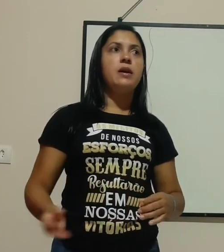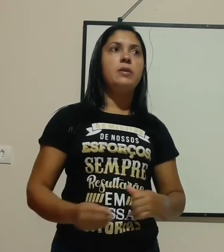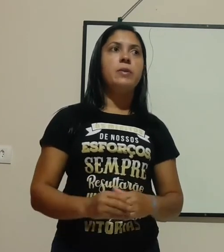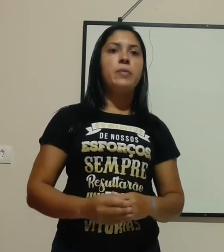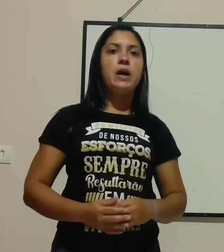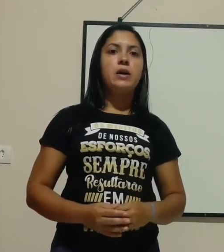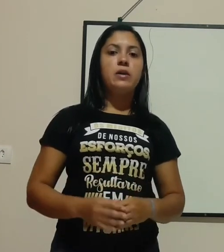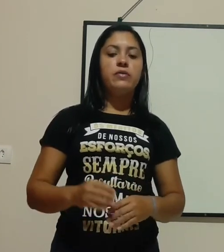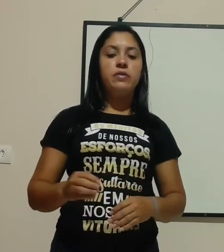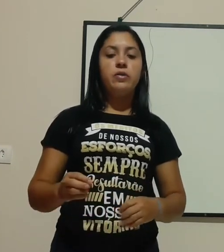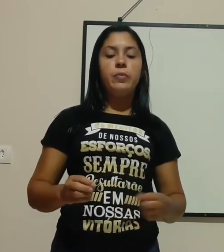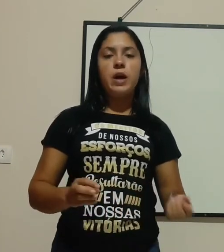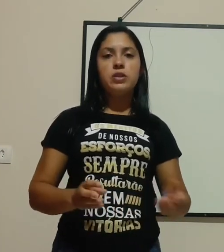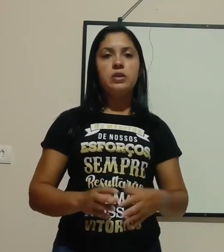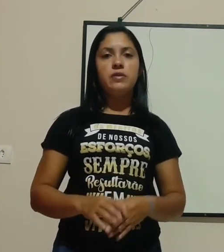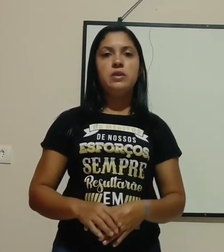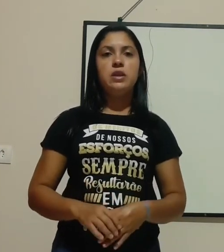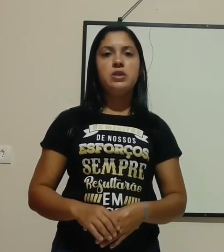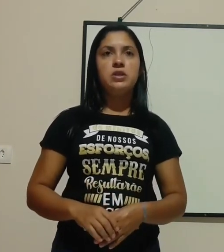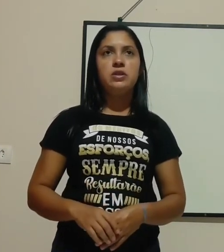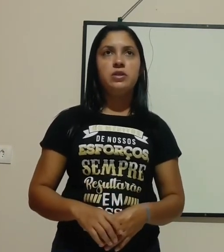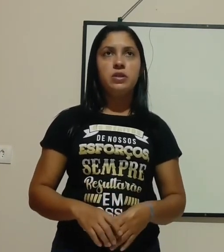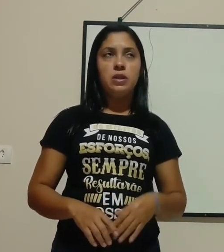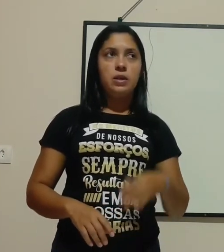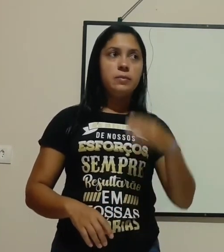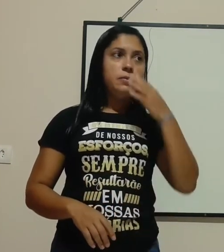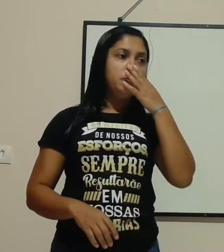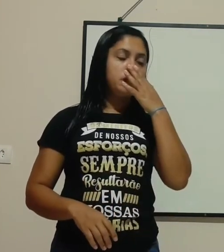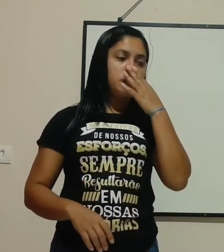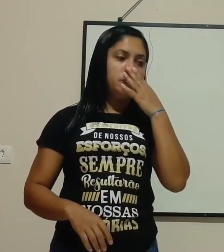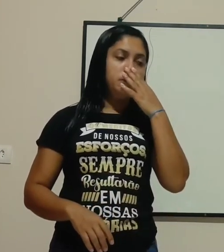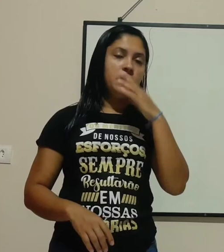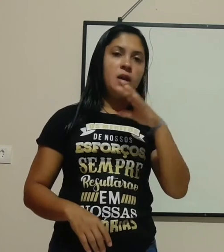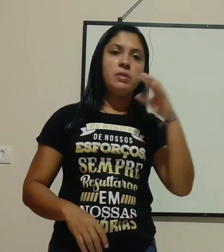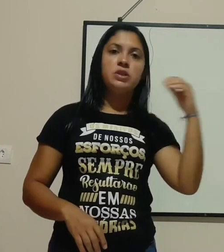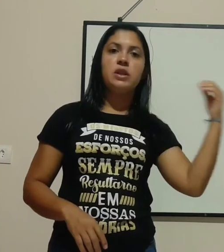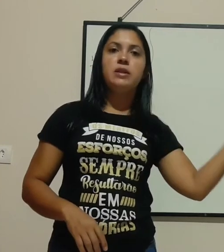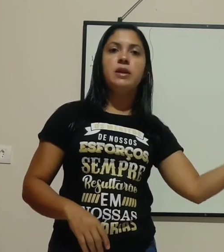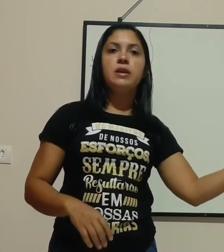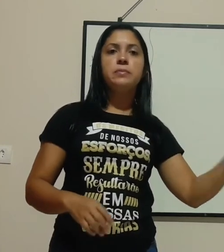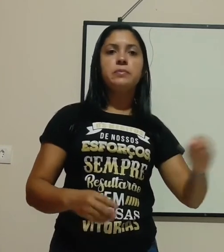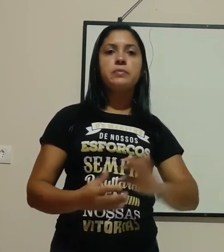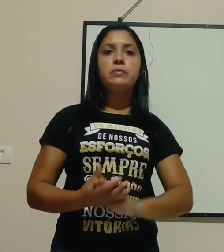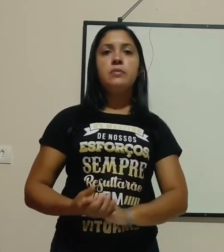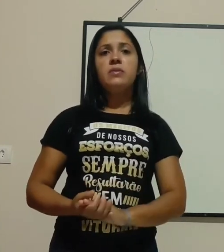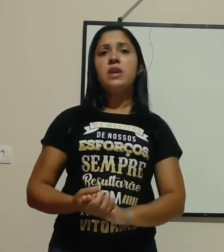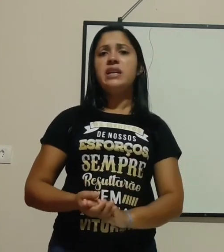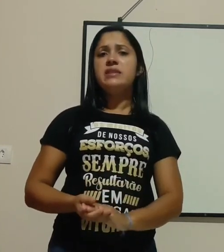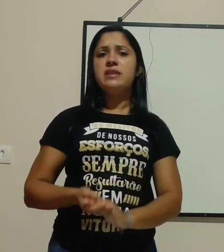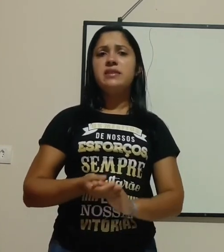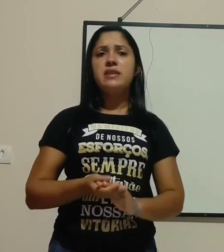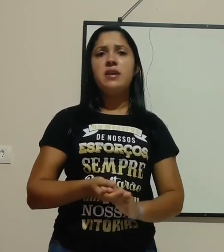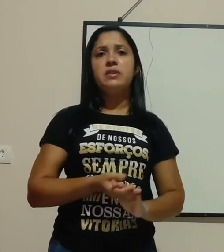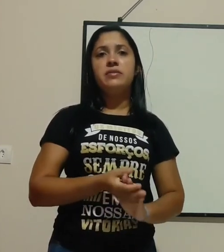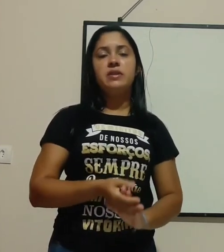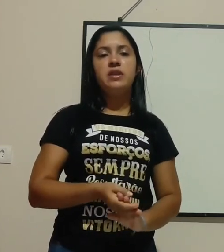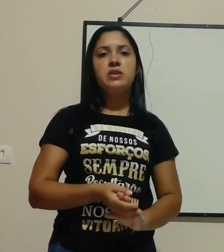virou parte da vida da gente. Então, a geladeira é essencial na vida da